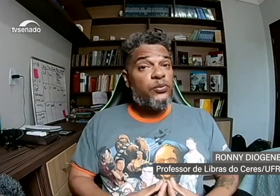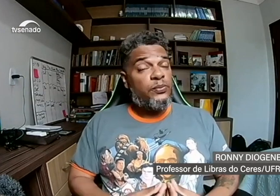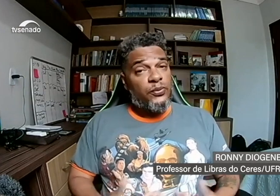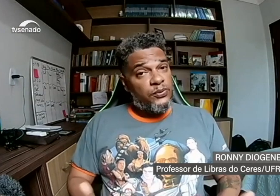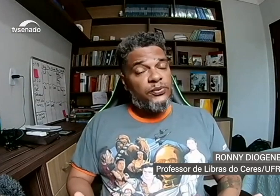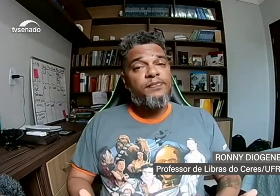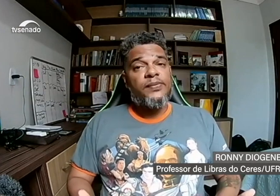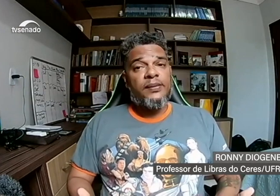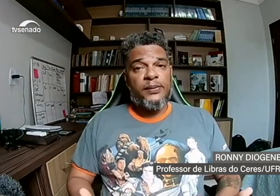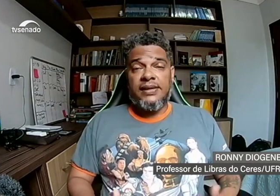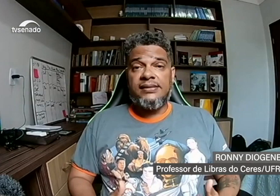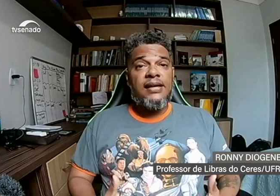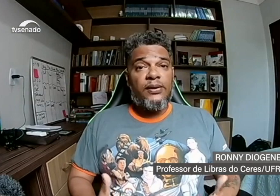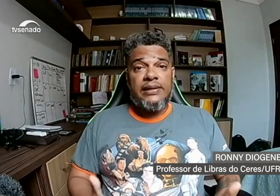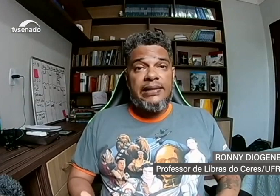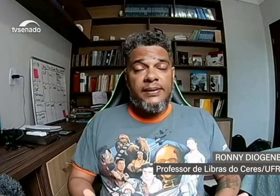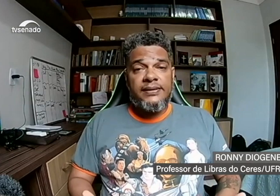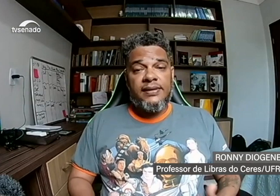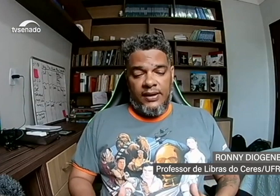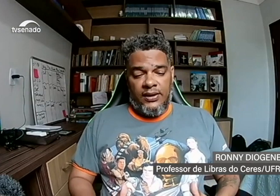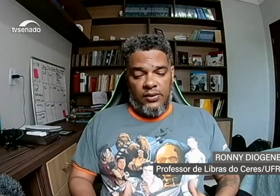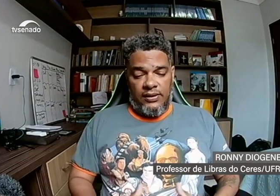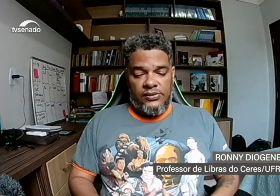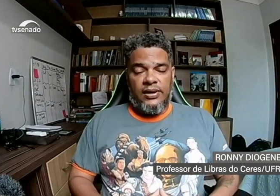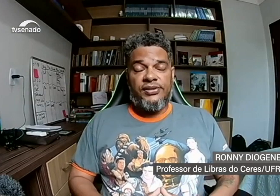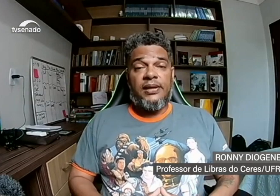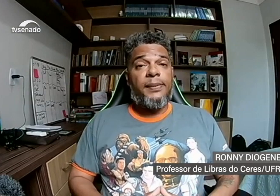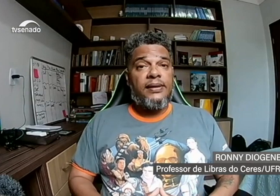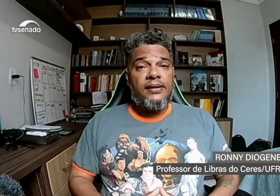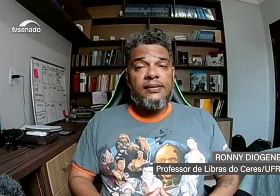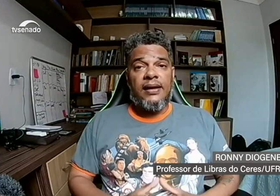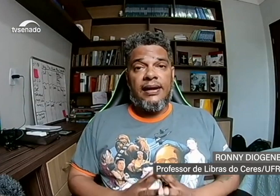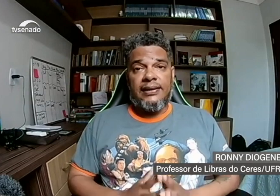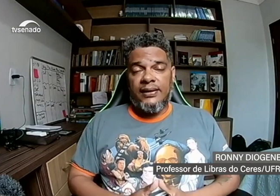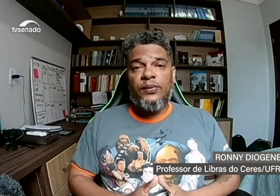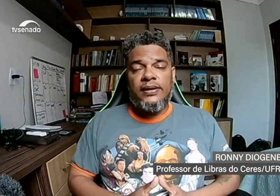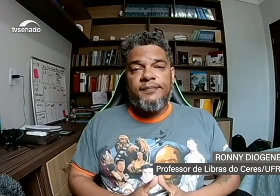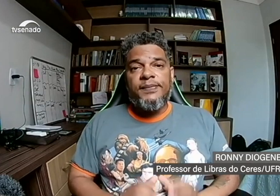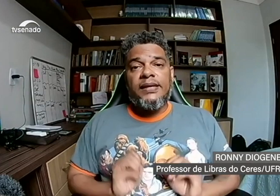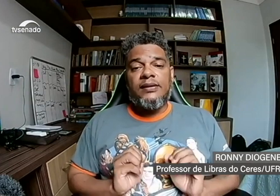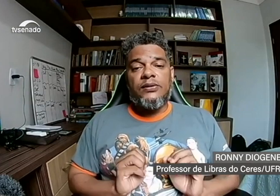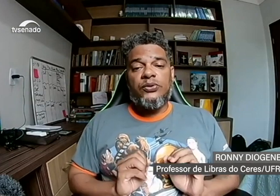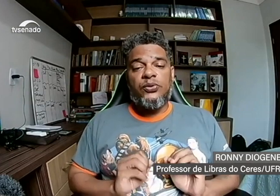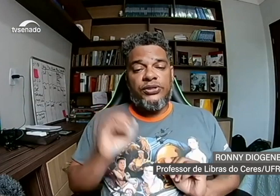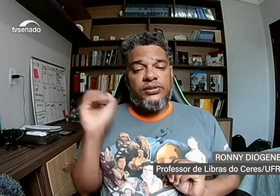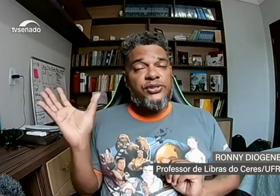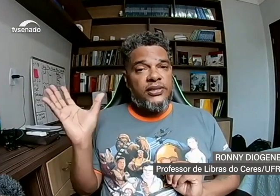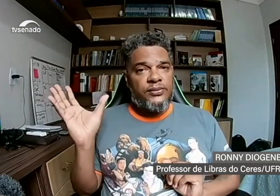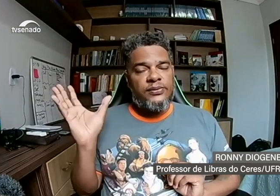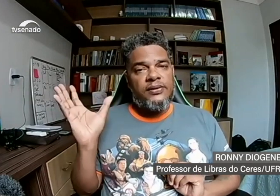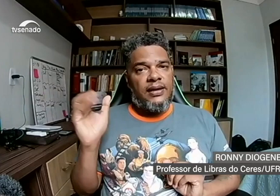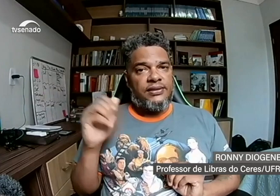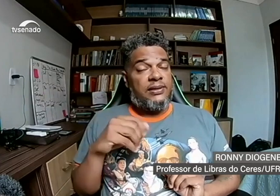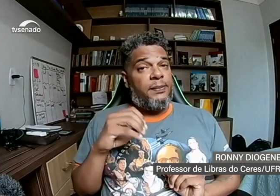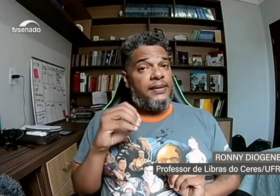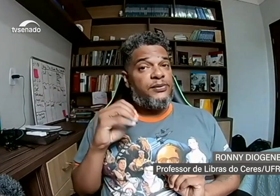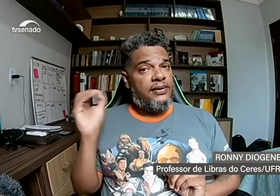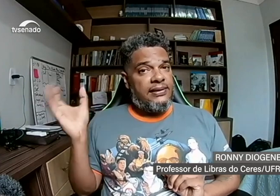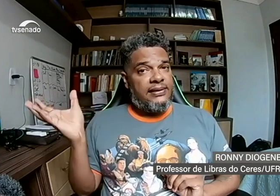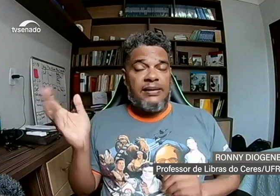mundo pudesse ter aula de Libras. Olha só, a gente aprende a língua do estrangeiro, a gente aprende o inglês, a gente